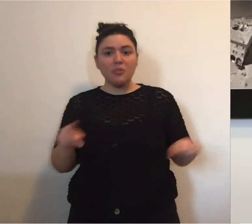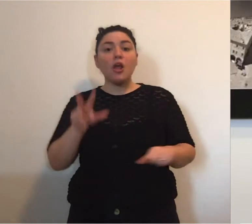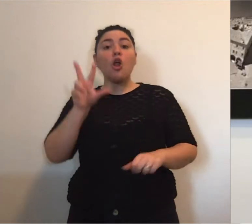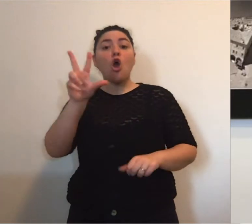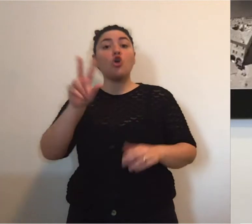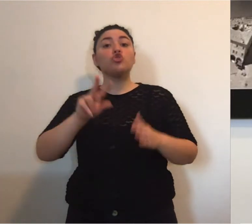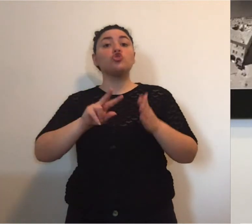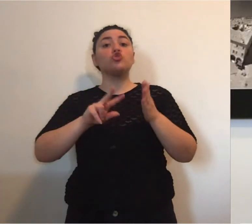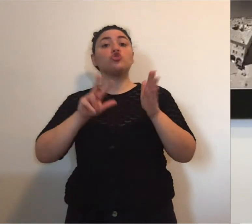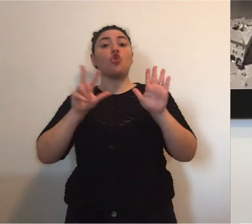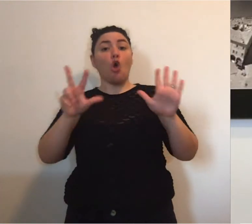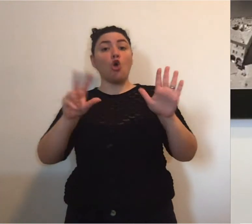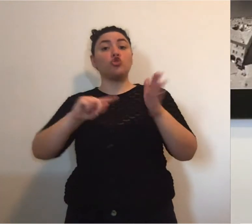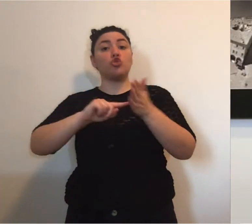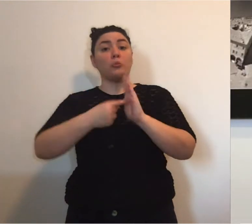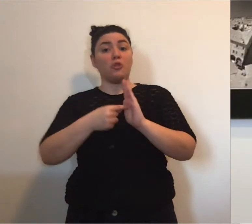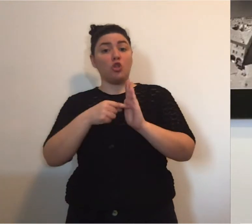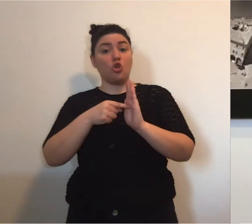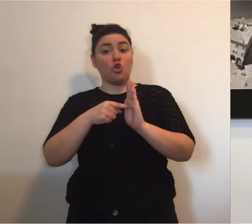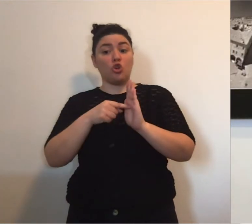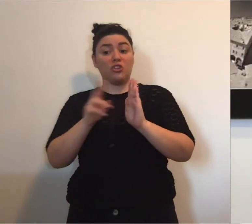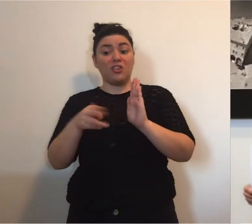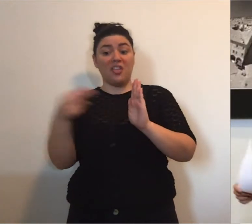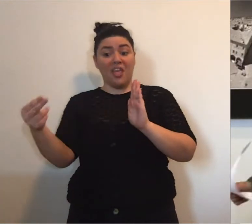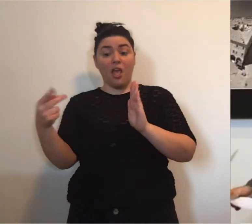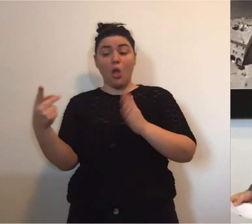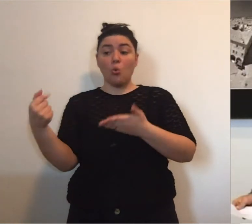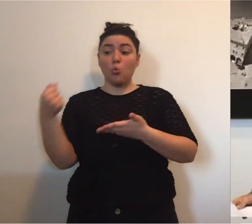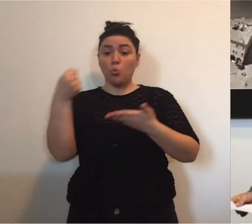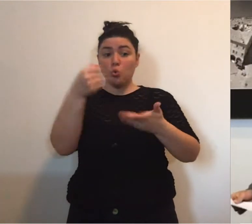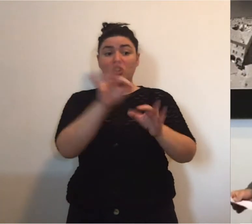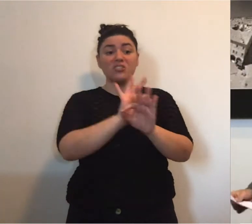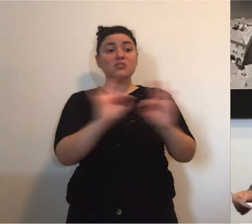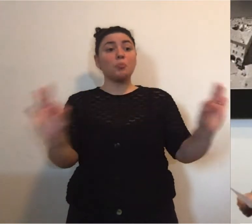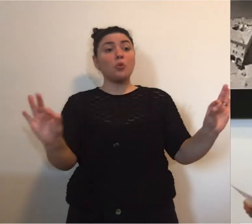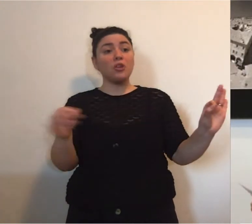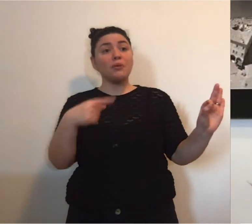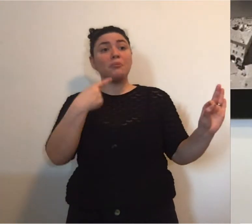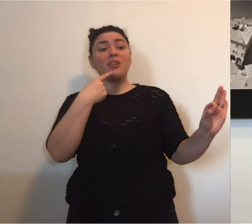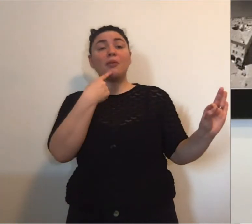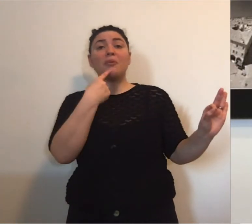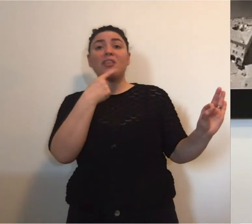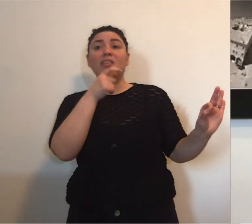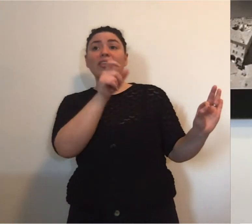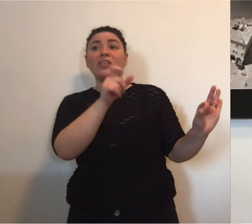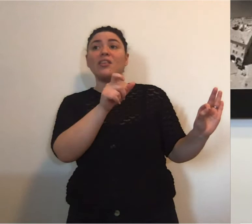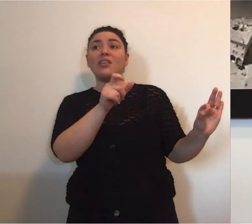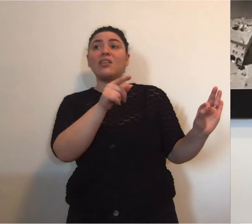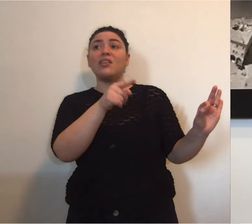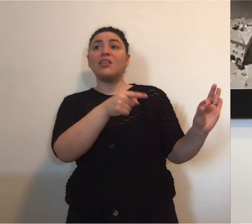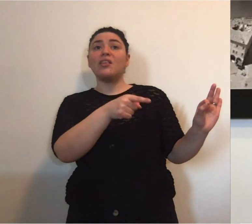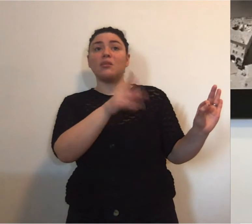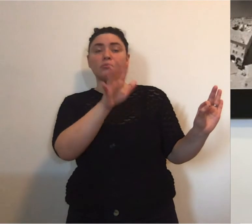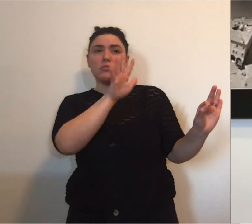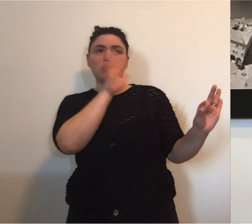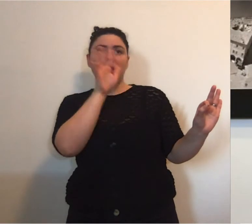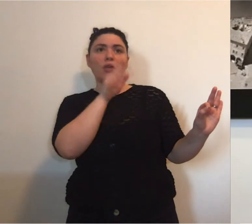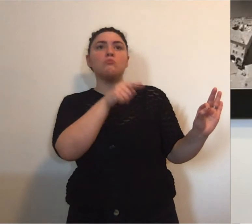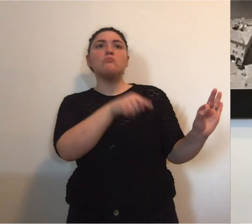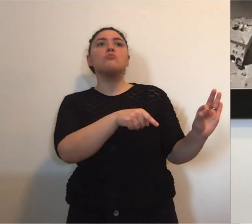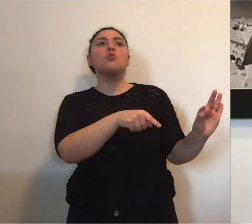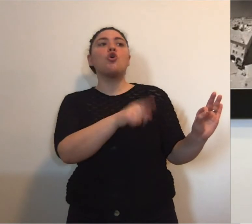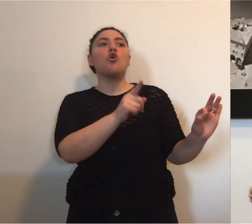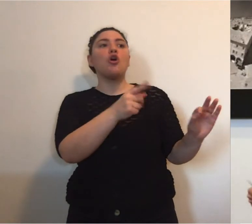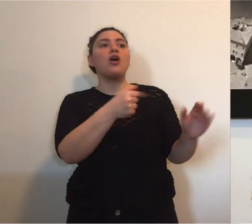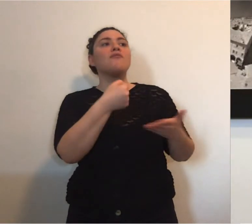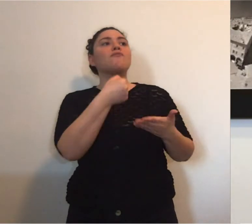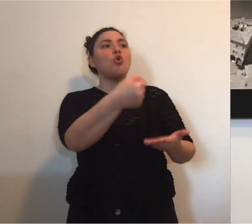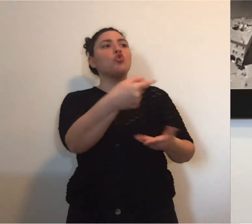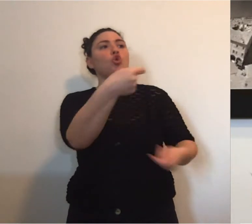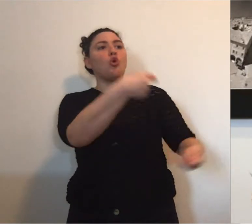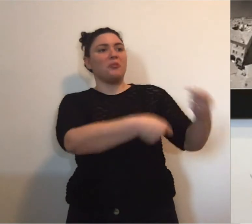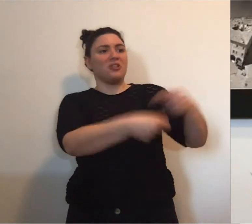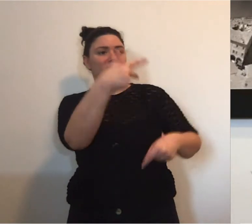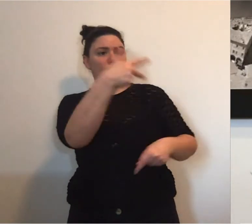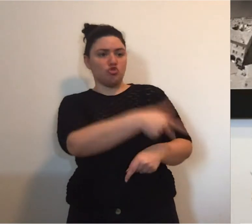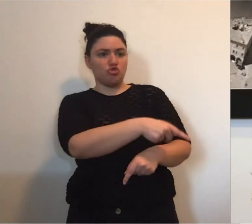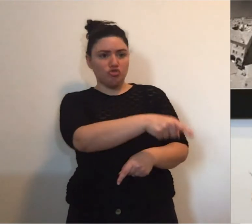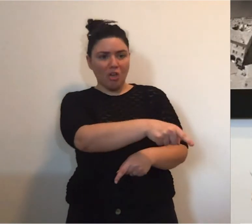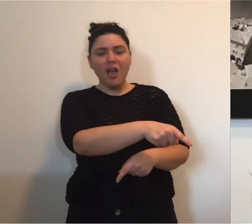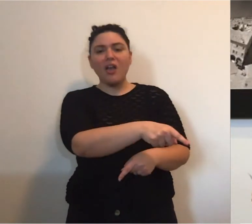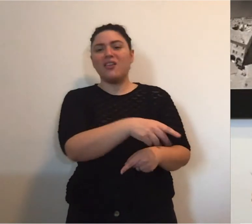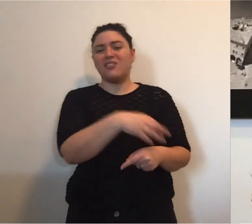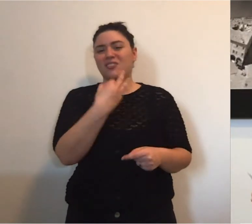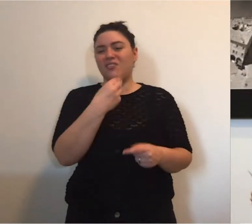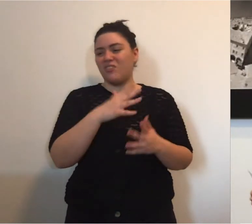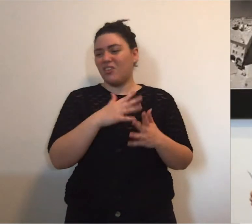persone in questa regione e penso che sia fondamentale. 8 milioni di euro sono stati messi a disponibilità ad